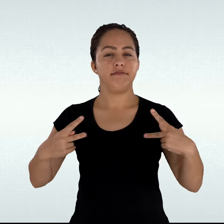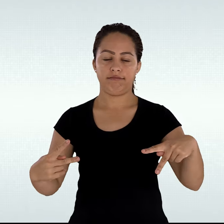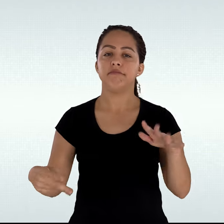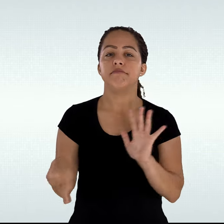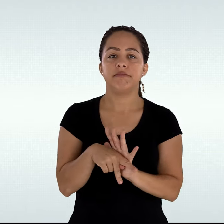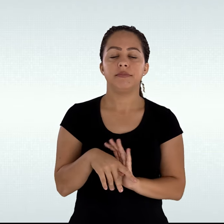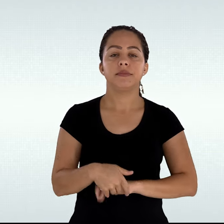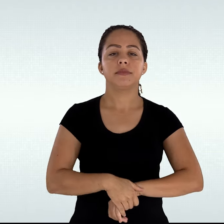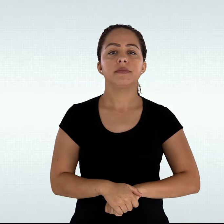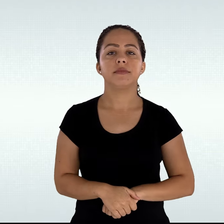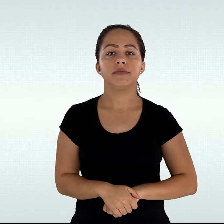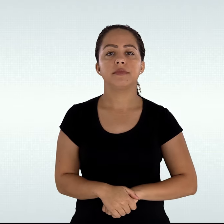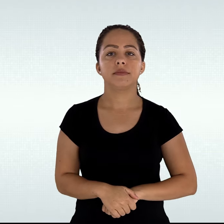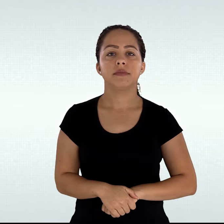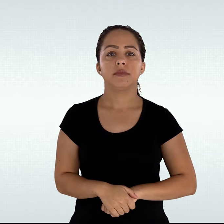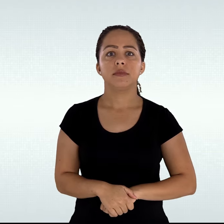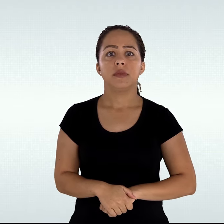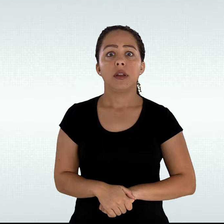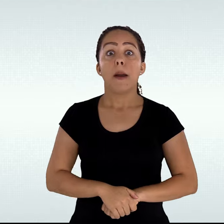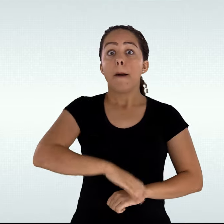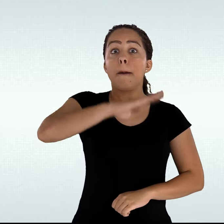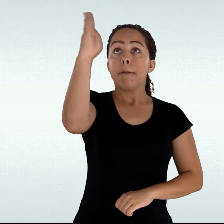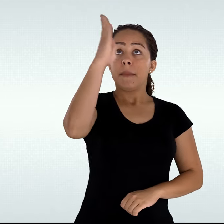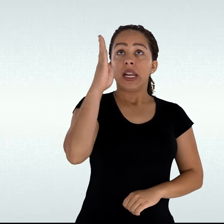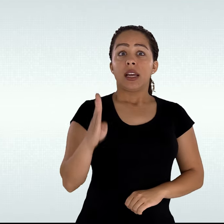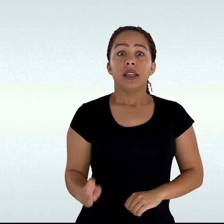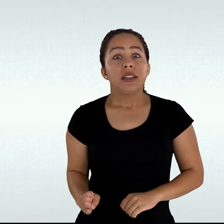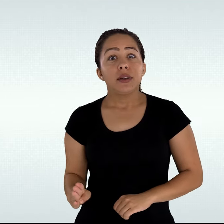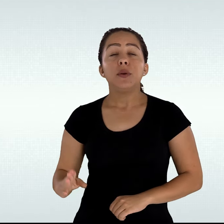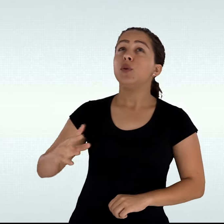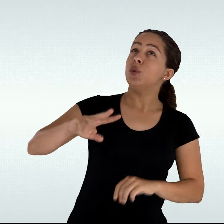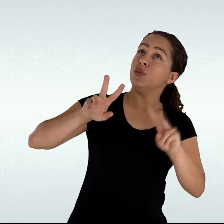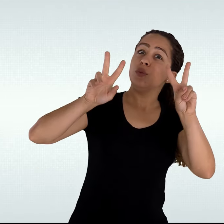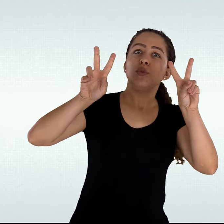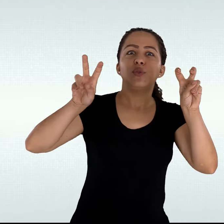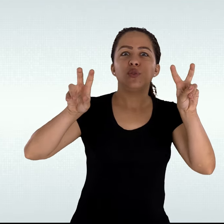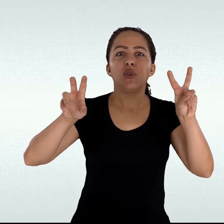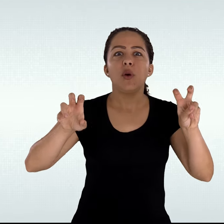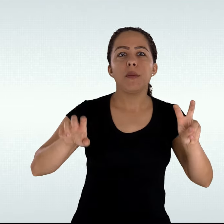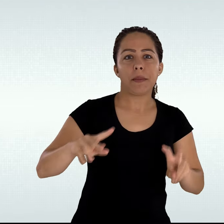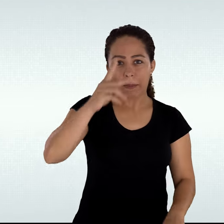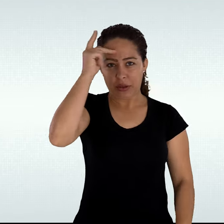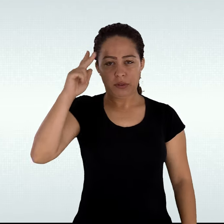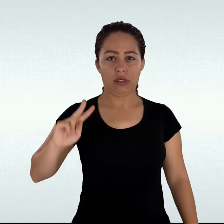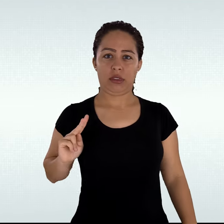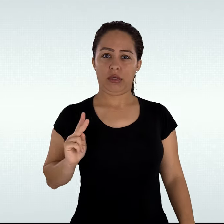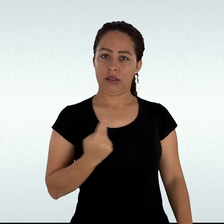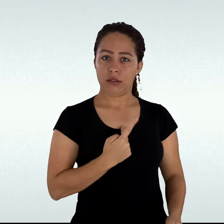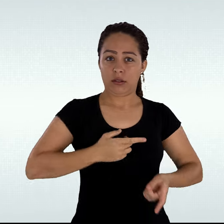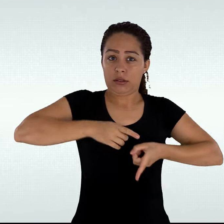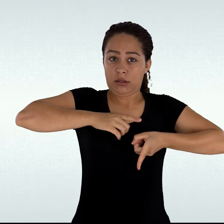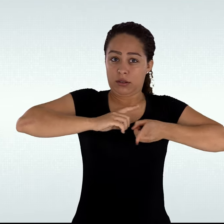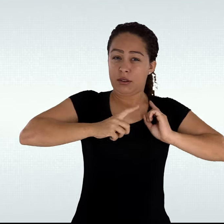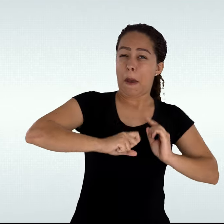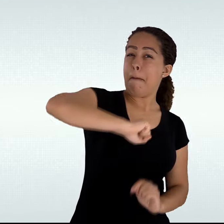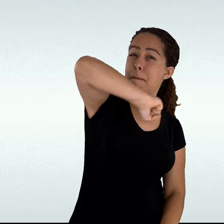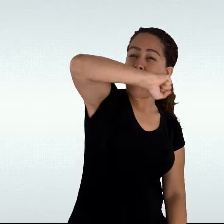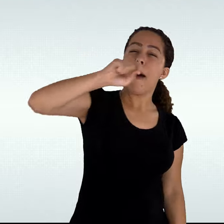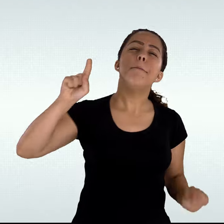texto original deste audiobook. O mapa dos assassinatos de travestis e transexuais no Brasil